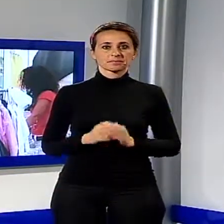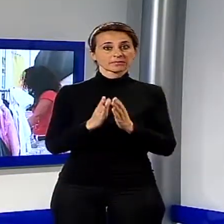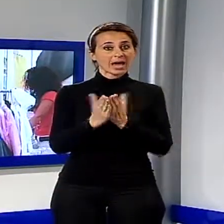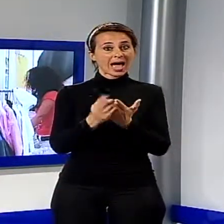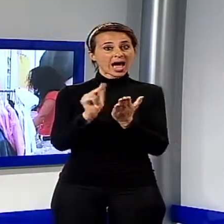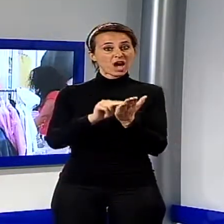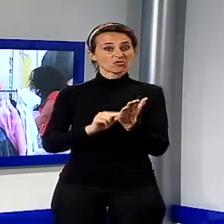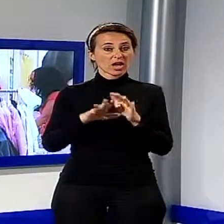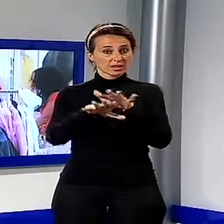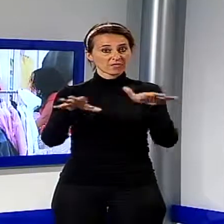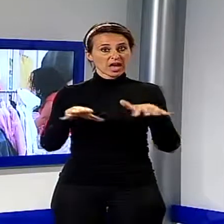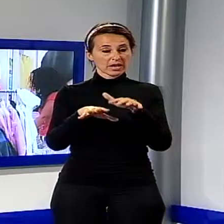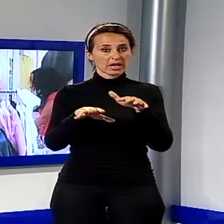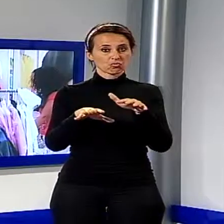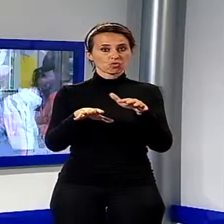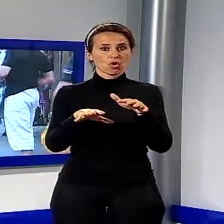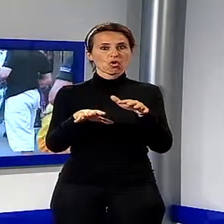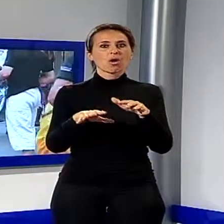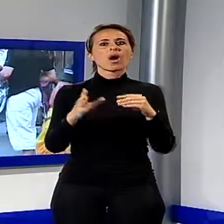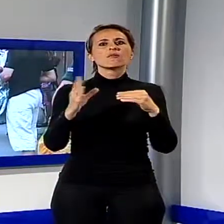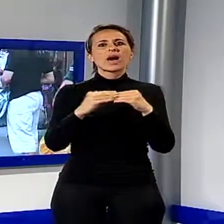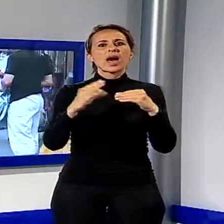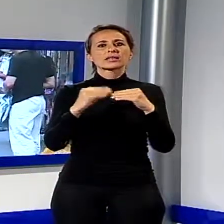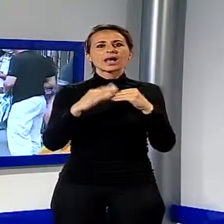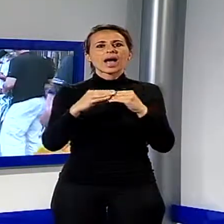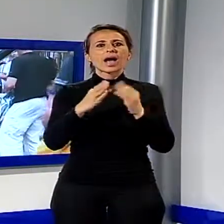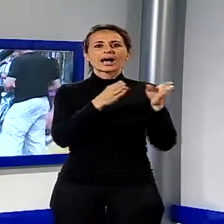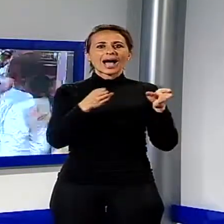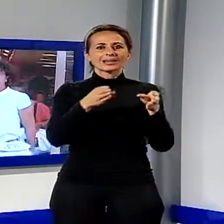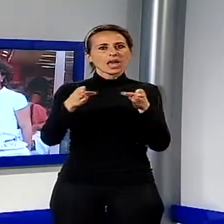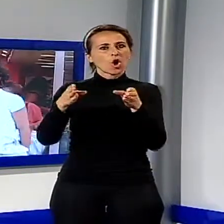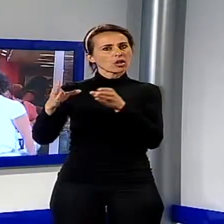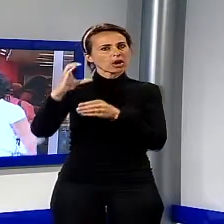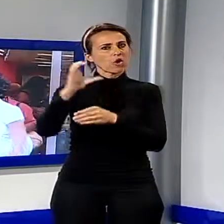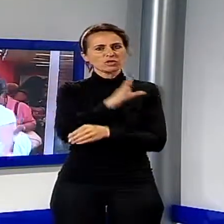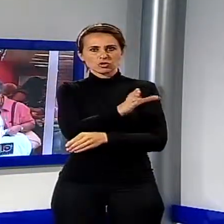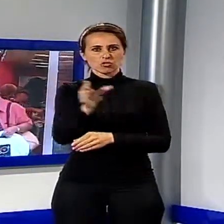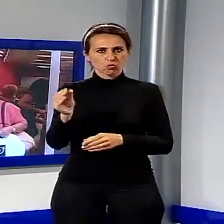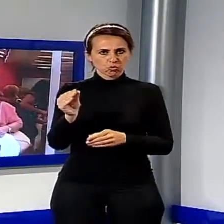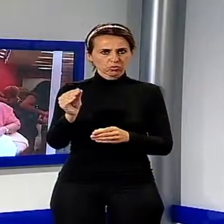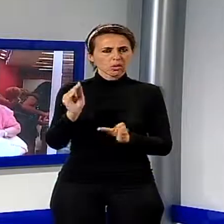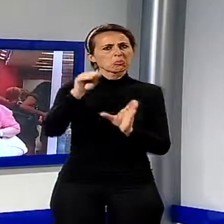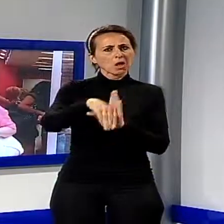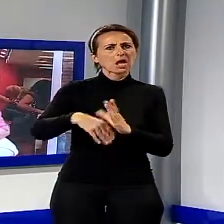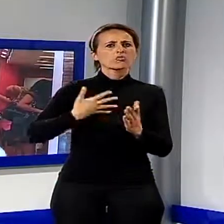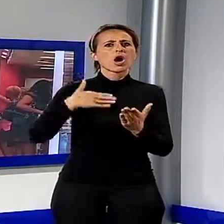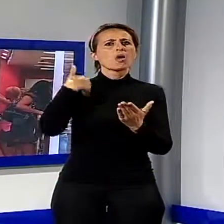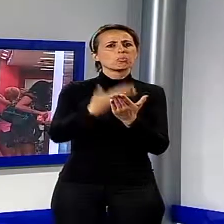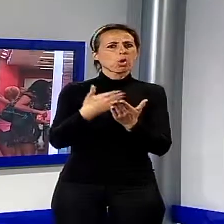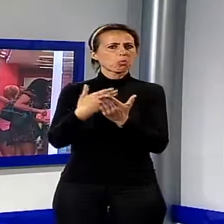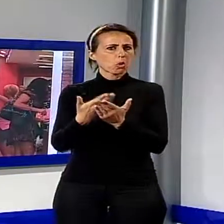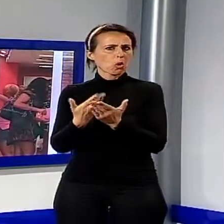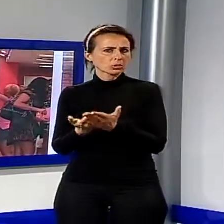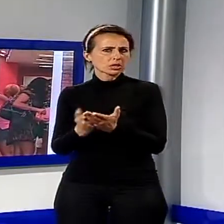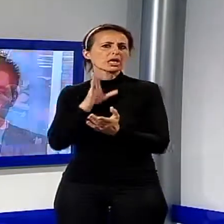Viareggio è stata elaborata da tutte le categorie della Confesercenti e dunque racchiude proposte e suggerimenti su più fronti.